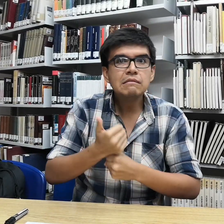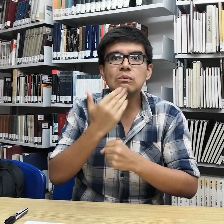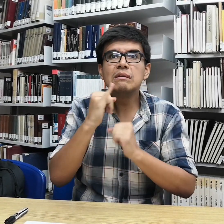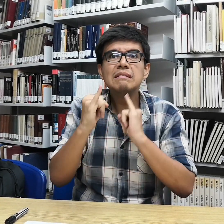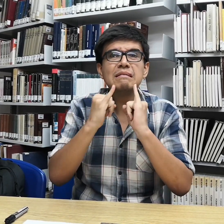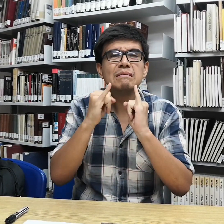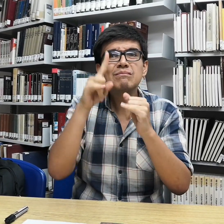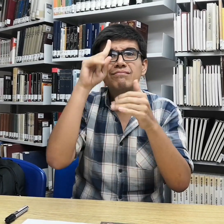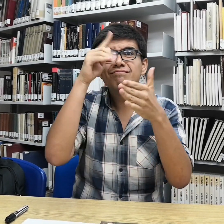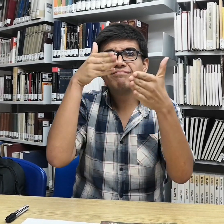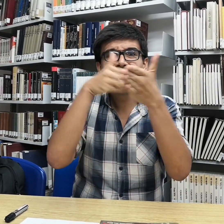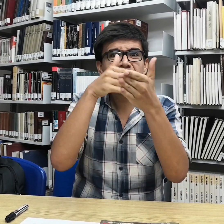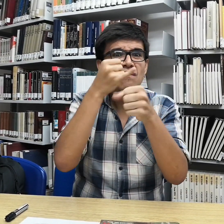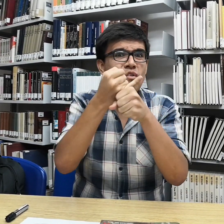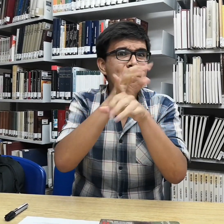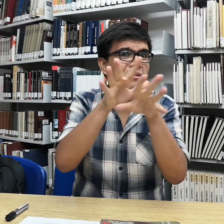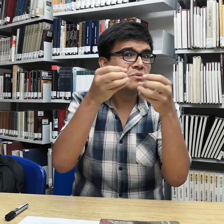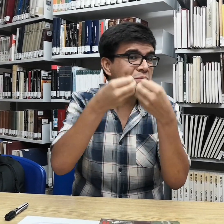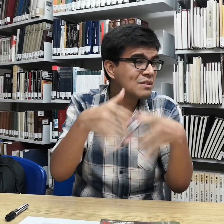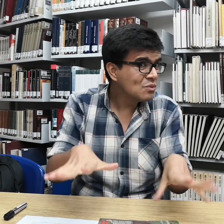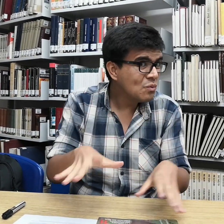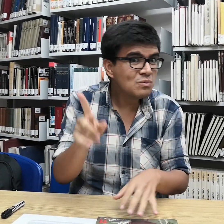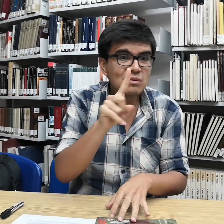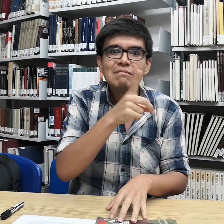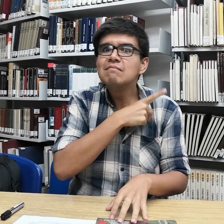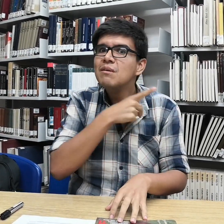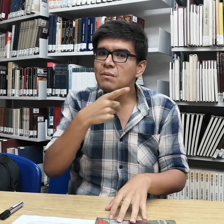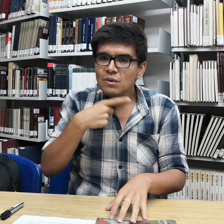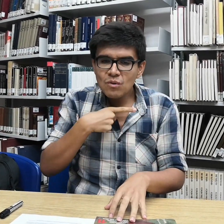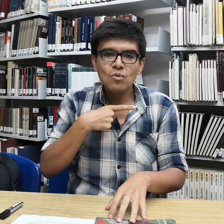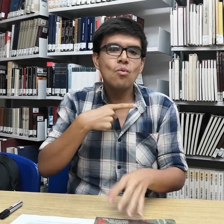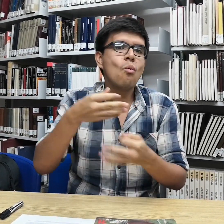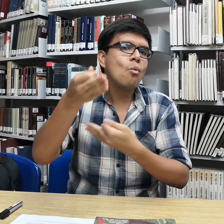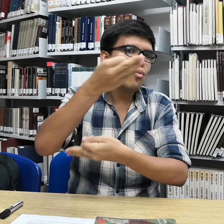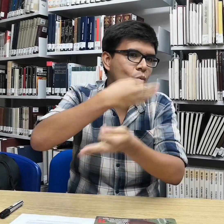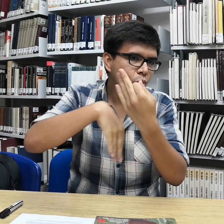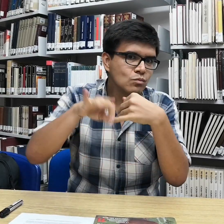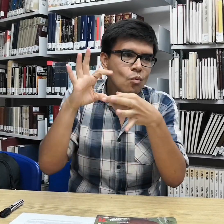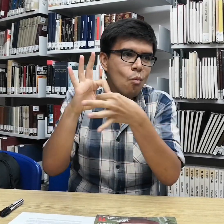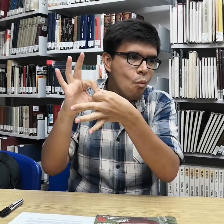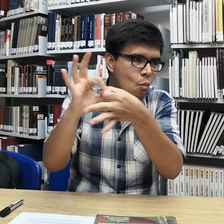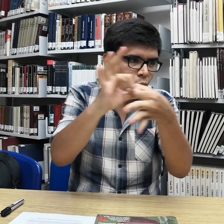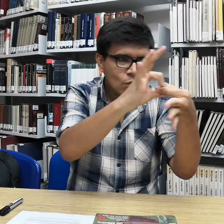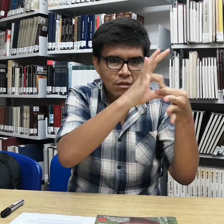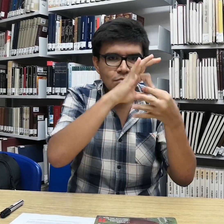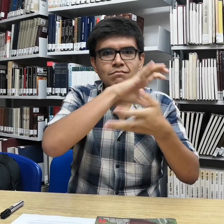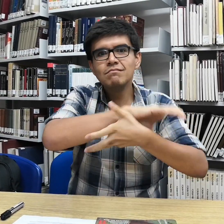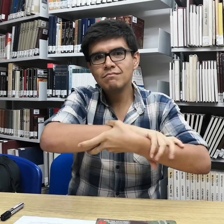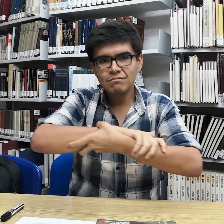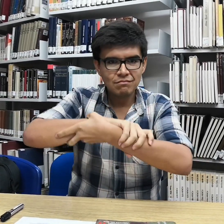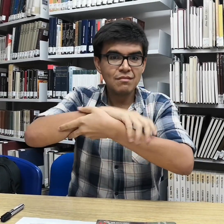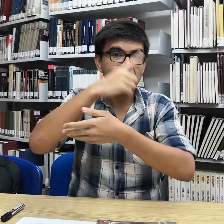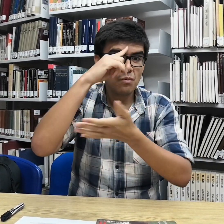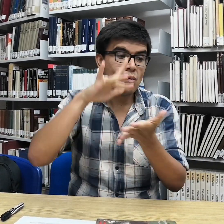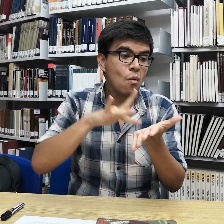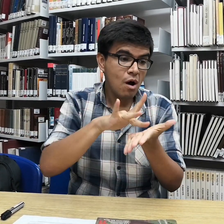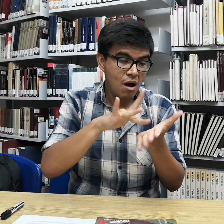sordos están batallando, están sufriendo, encontrando muchas barreras y que no debe de ser eso. tenemos una unidad y una